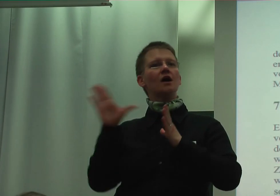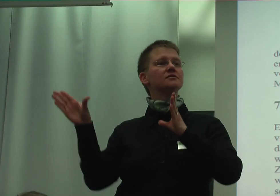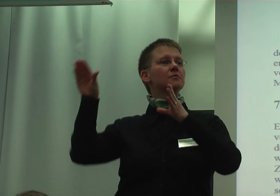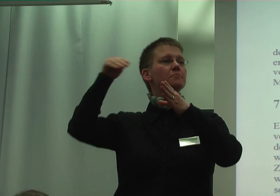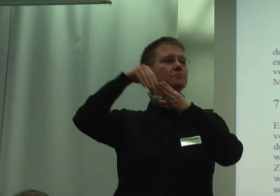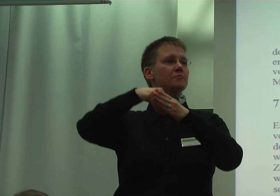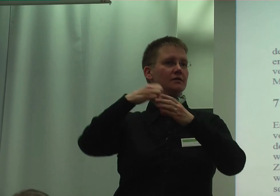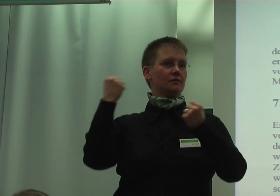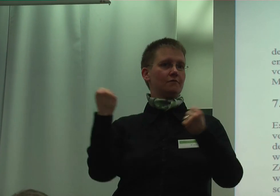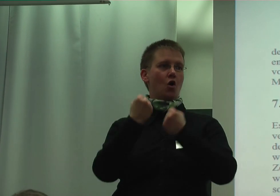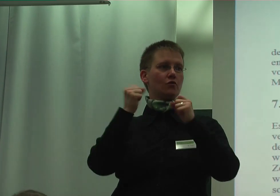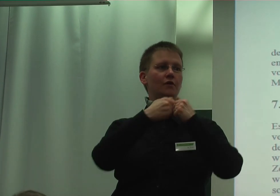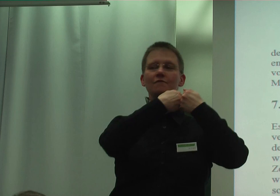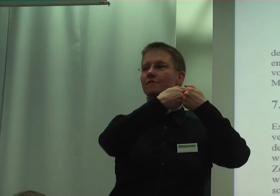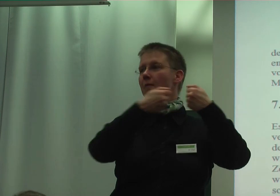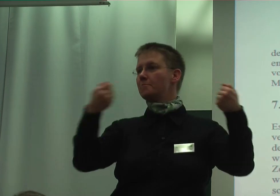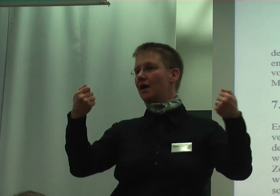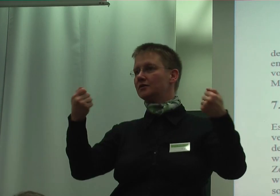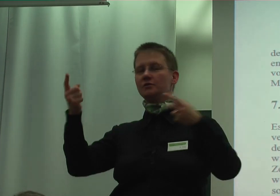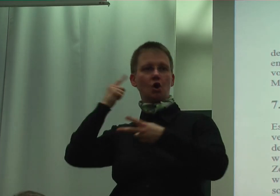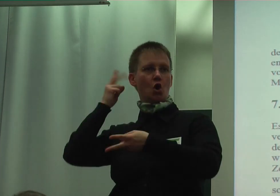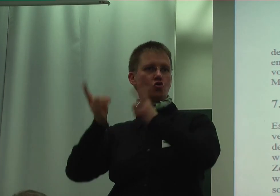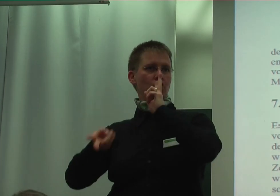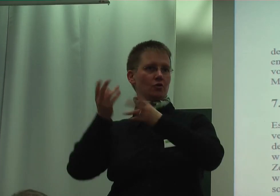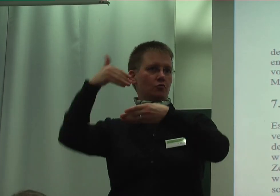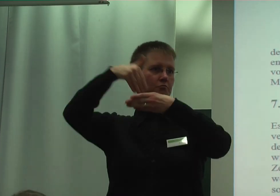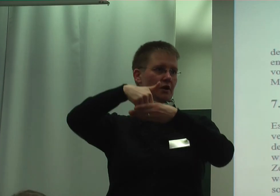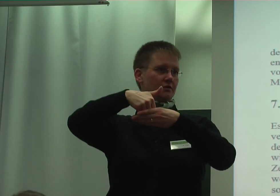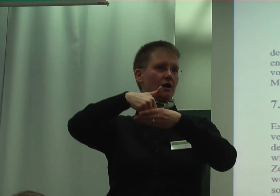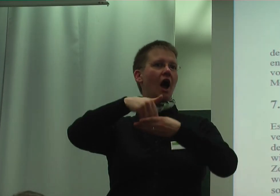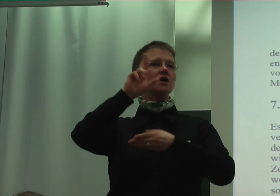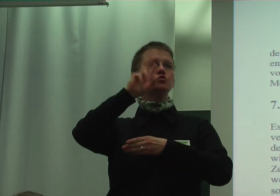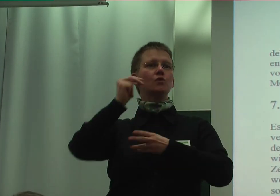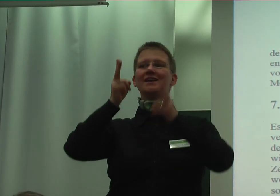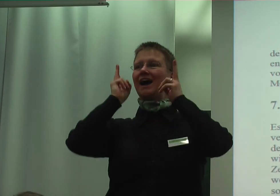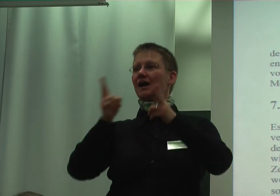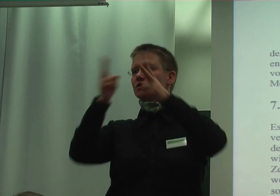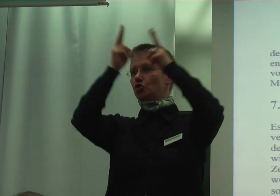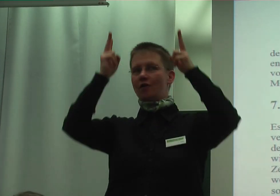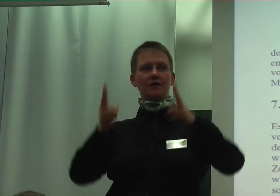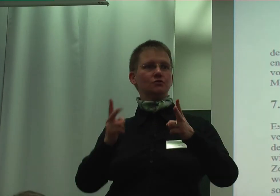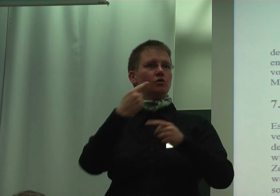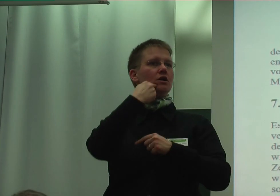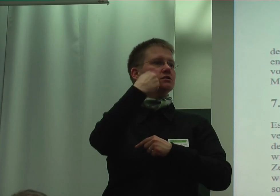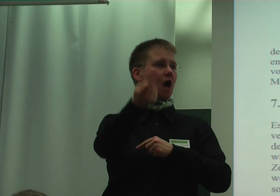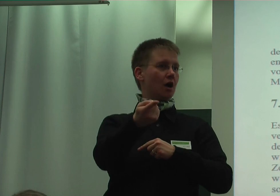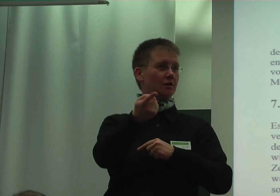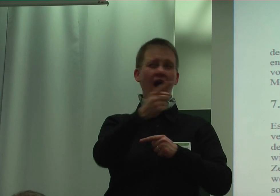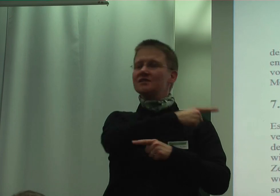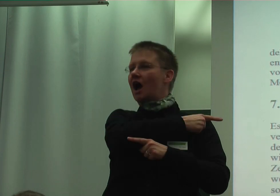der verändernden Schädigung. Die UN-Indien-Rechts-Provention sagt sehr eindeutig, dass alle Maßnahmen, die Menschen mit